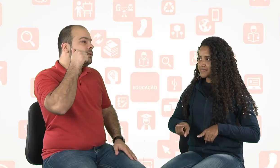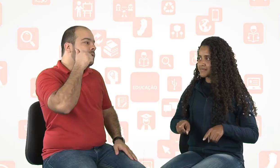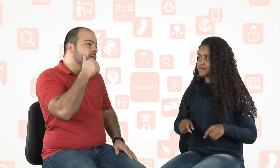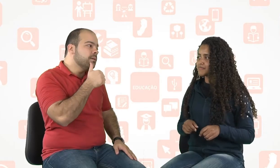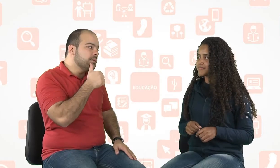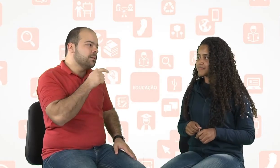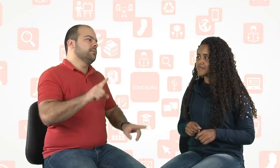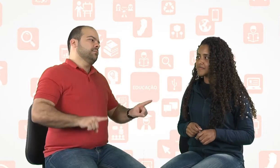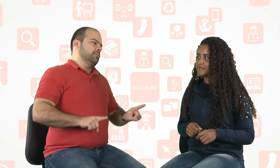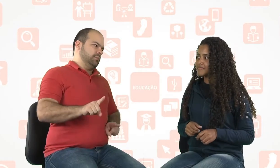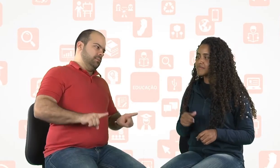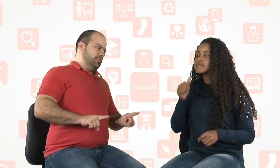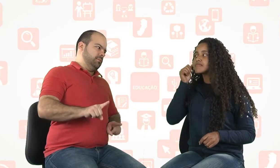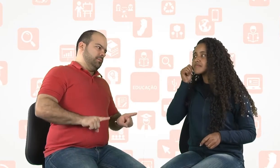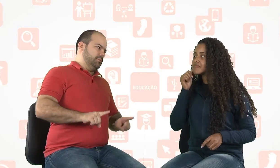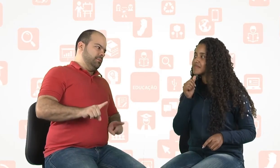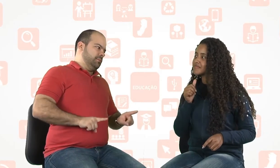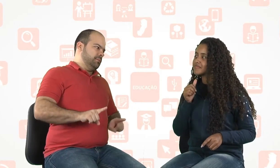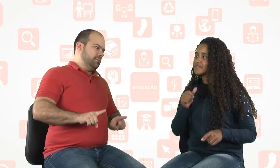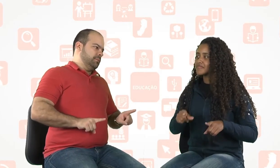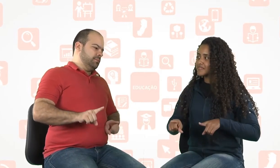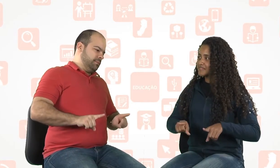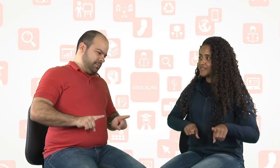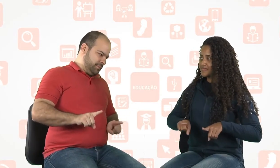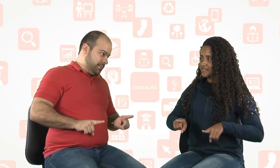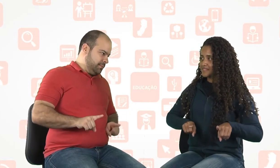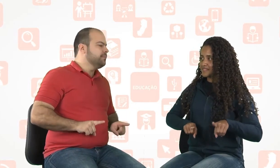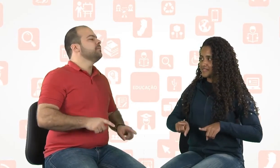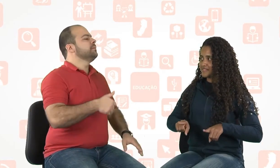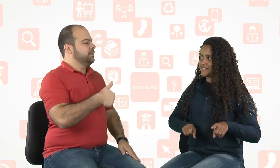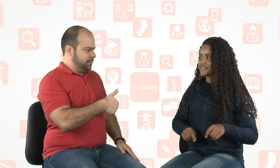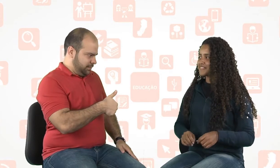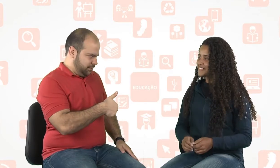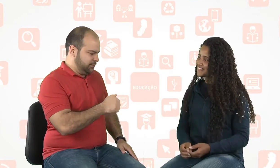E prima. Prima. Prima. Isso.